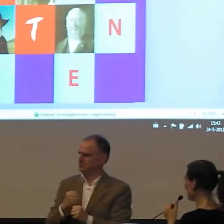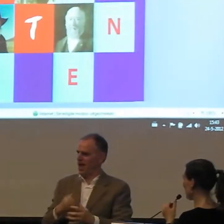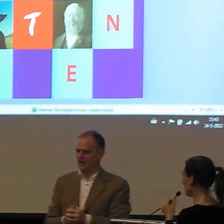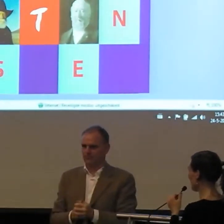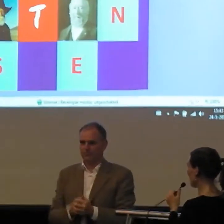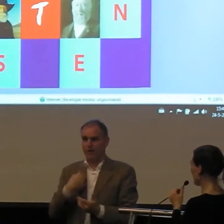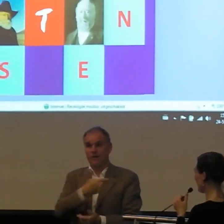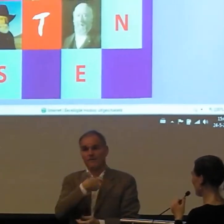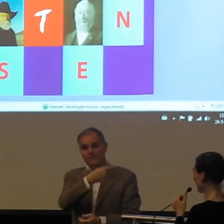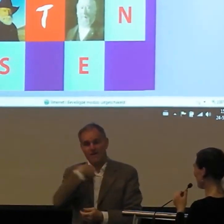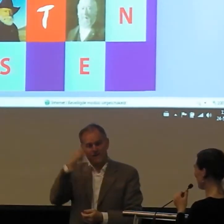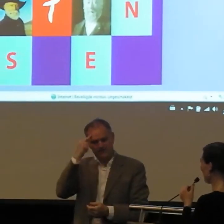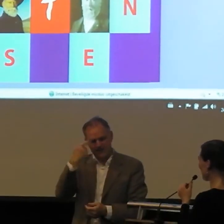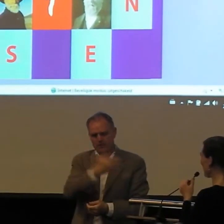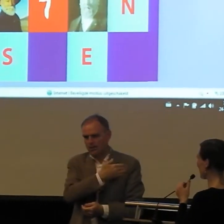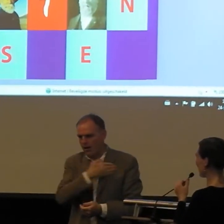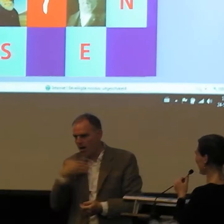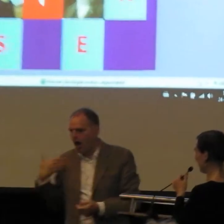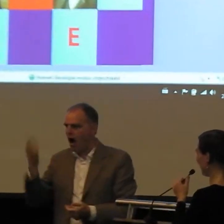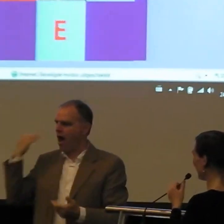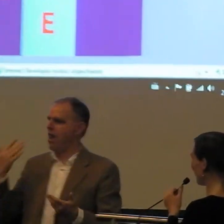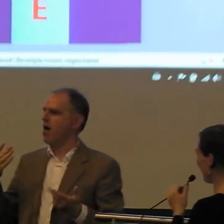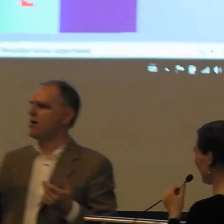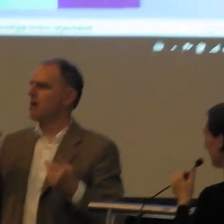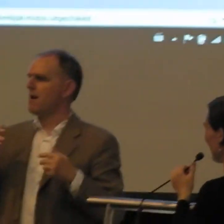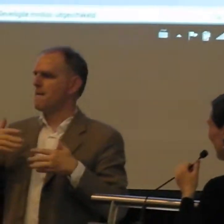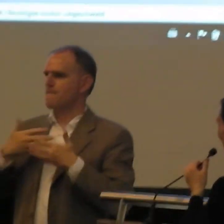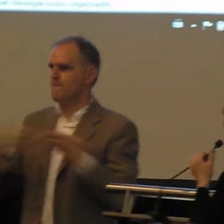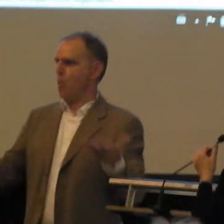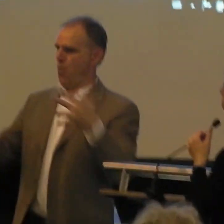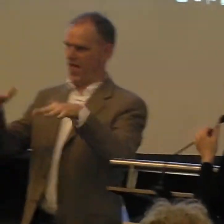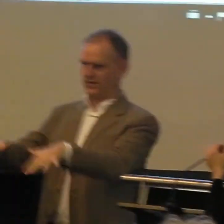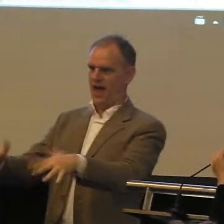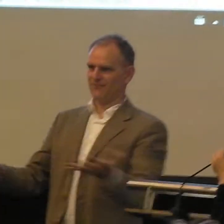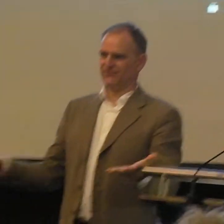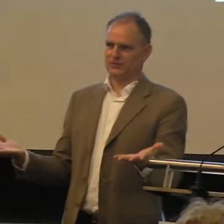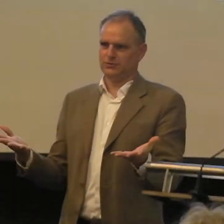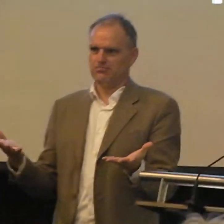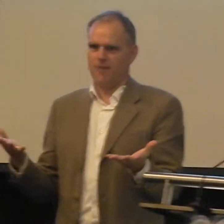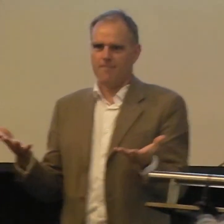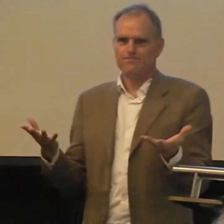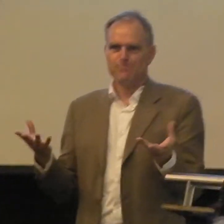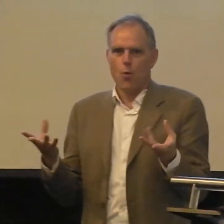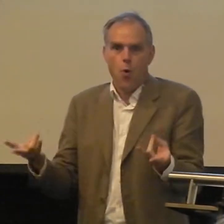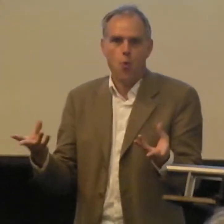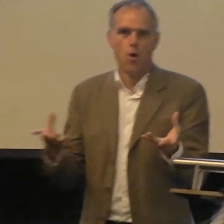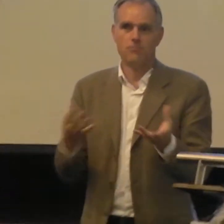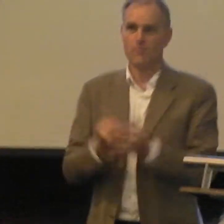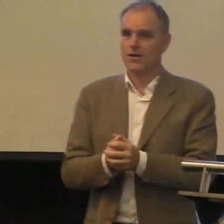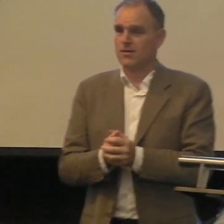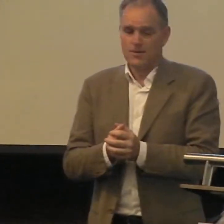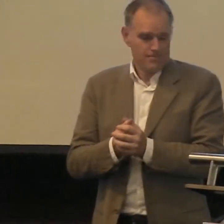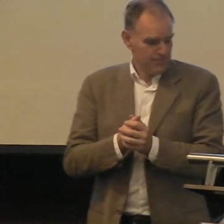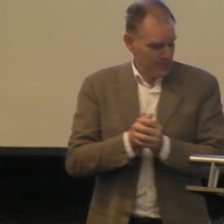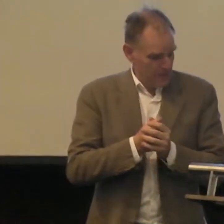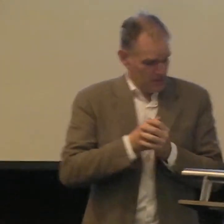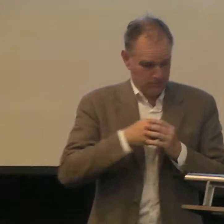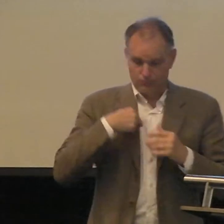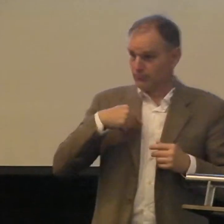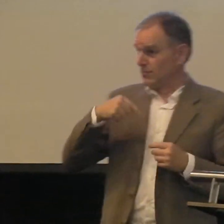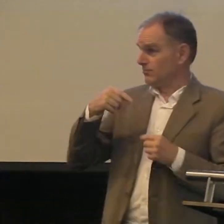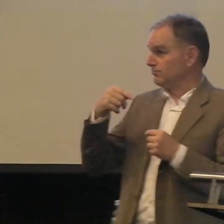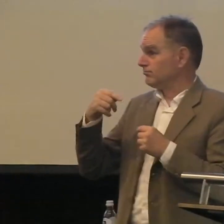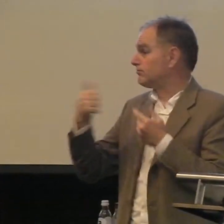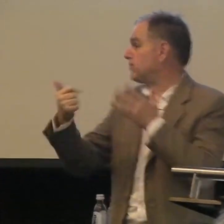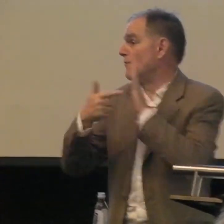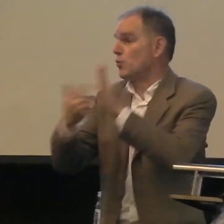unieks, iets bijzonders. Dat wilden we gaan maken. En we hadden al heel lang, we wisten dat de mogelijkheid er was, maar toen